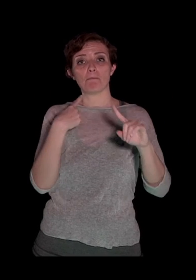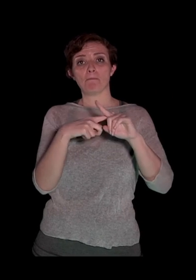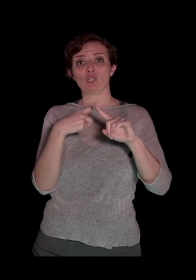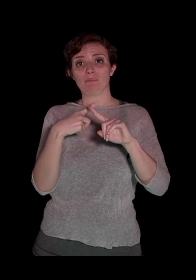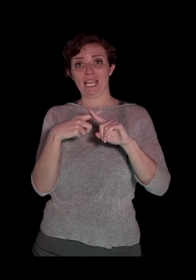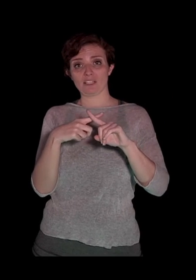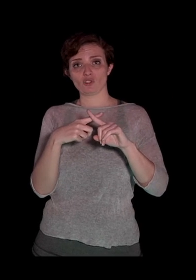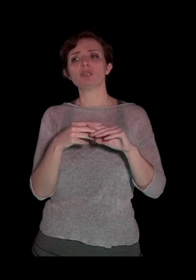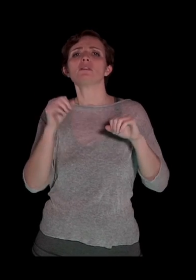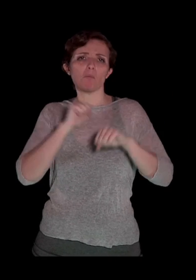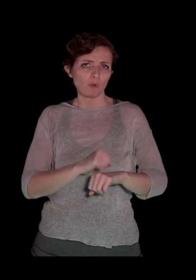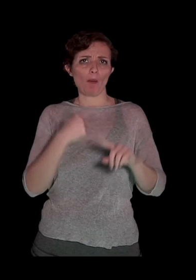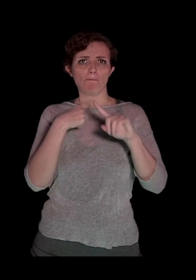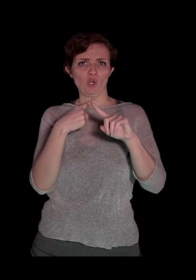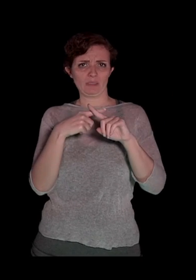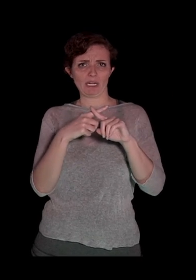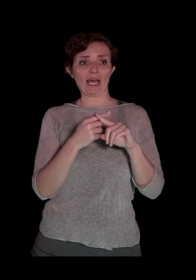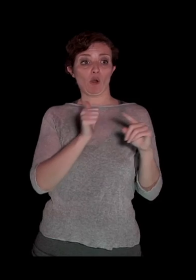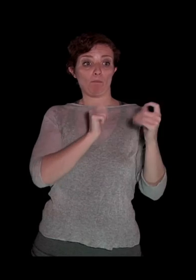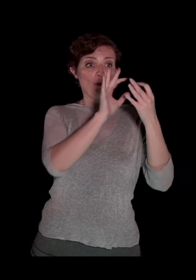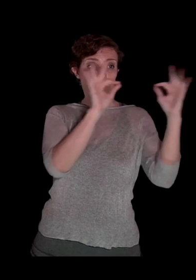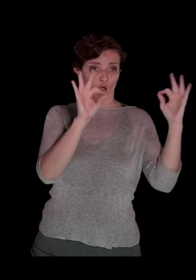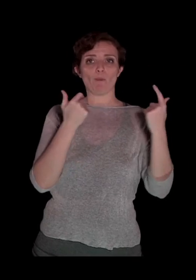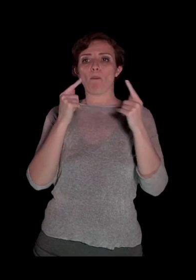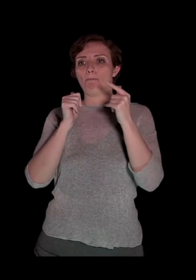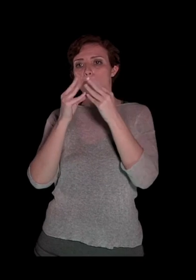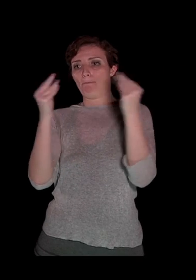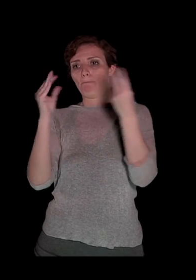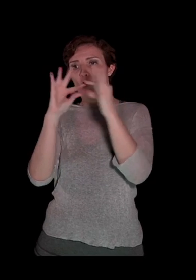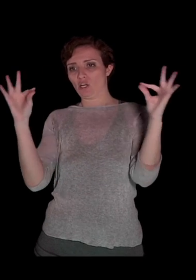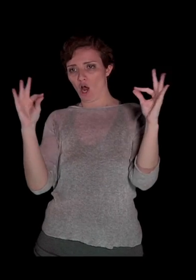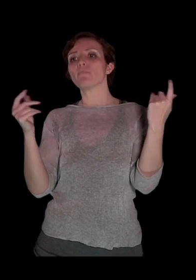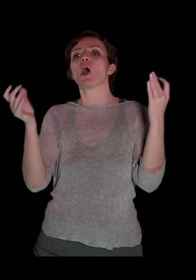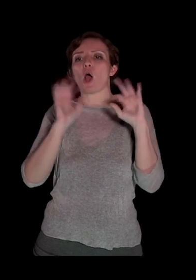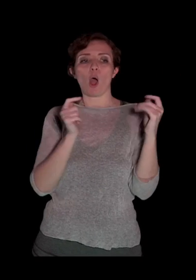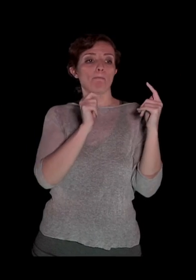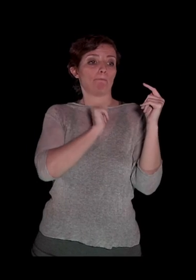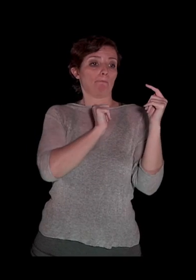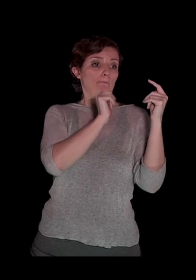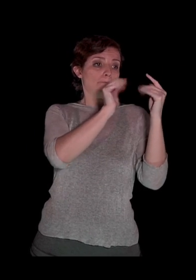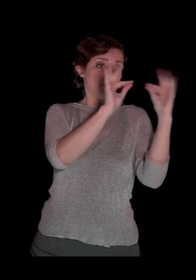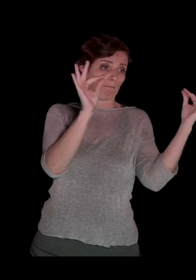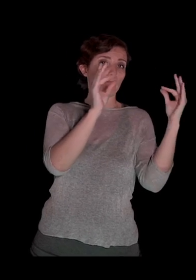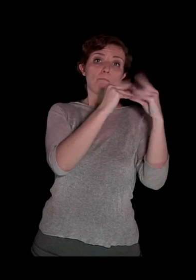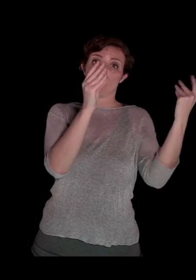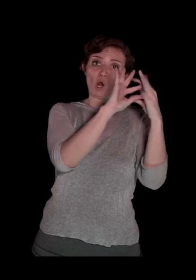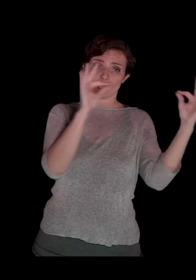moltiplicazione, è possibile quindi moltiplicare un monomio per un polinomio e un polinomio per un altro polinomio. Per la moltiplicazione di